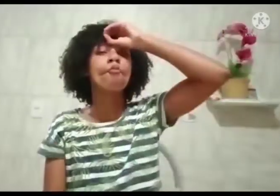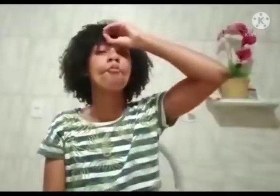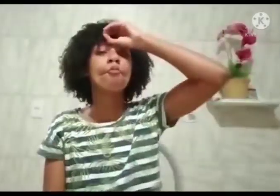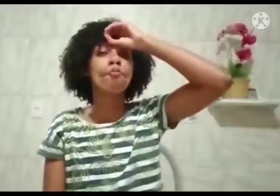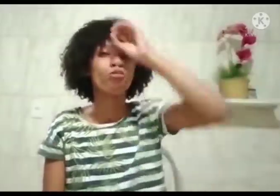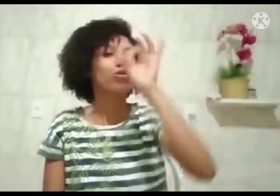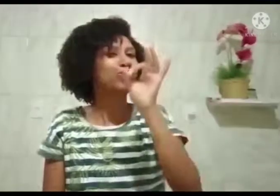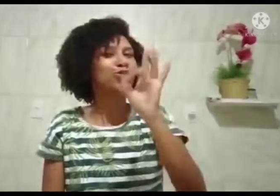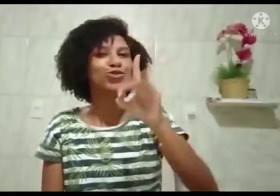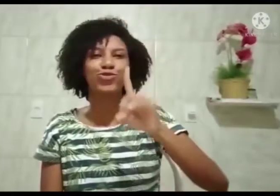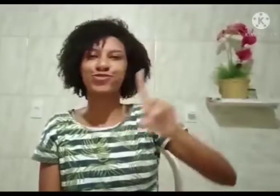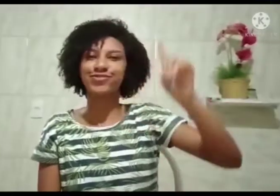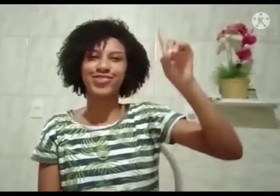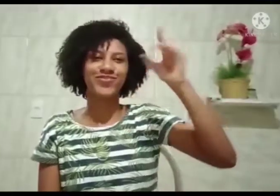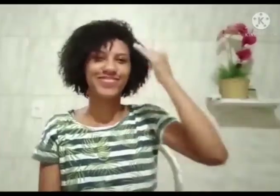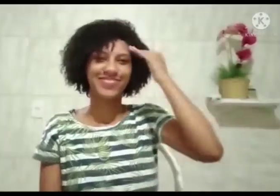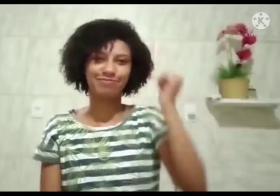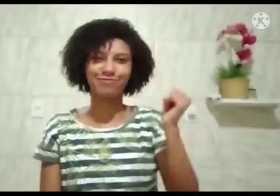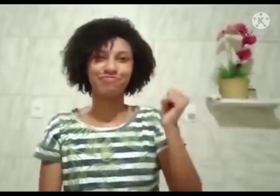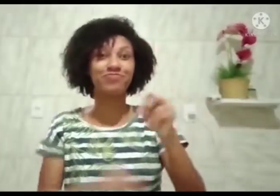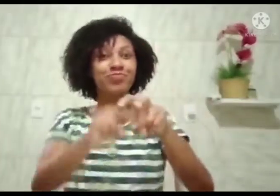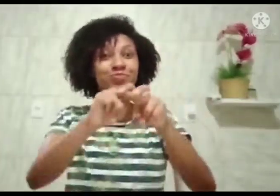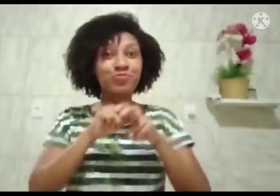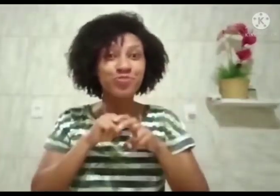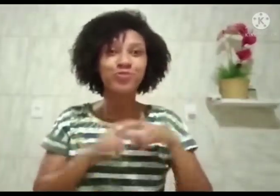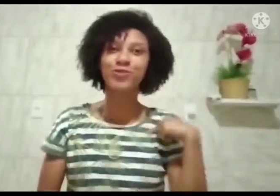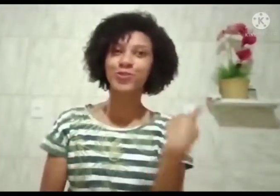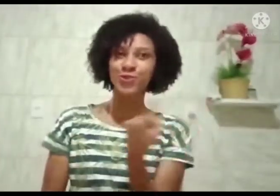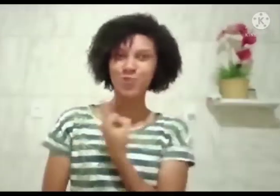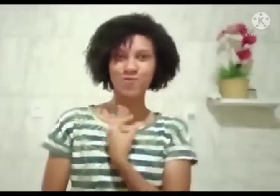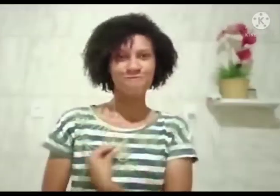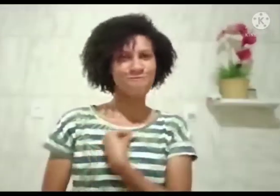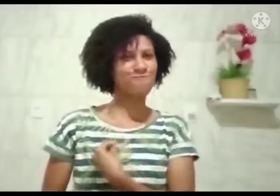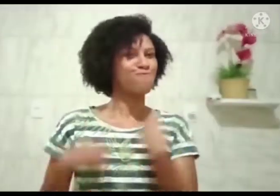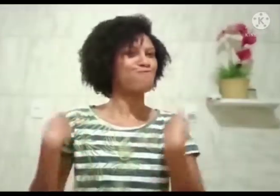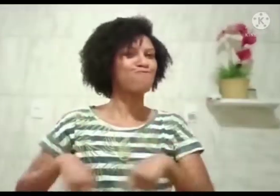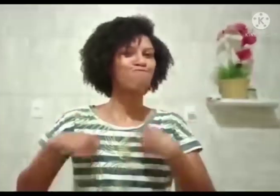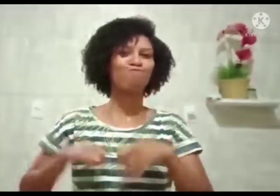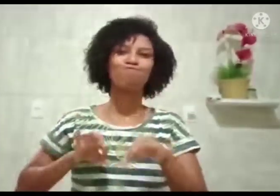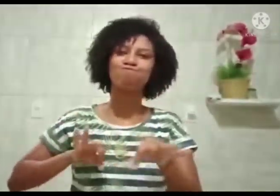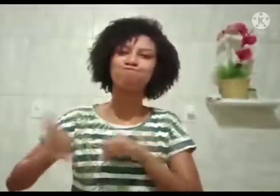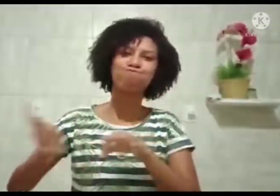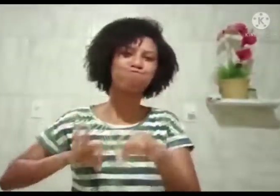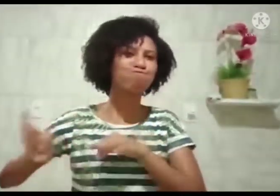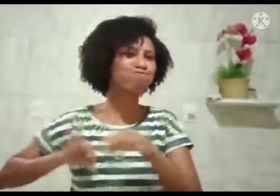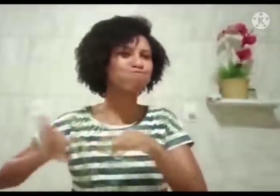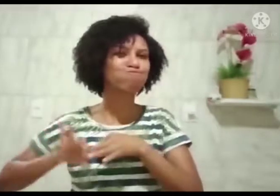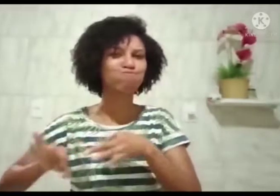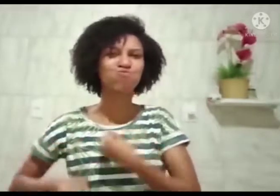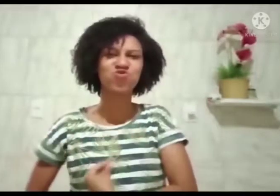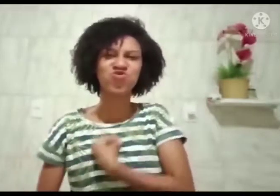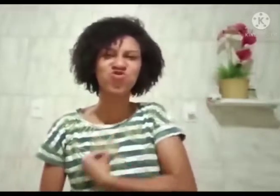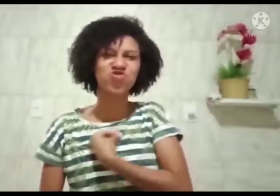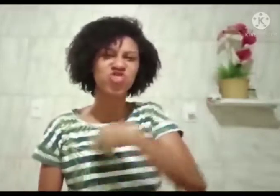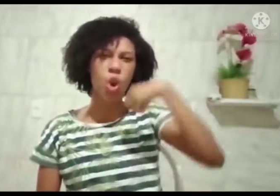Ninguém sabe, somente Deus é que sabe. Por isso, a nossa vida precisa estar preparada.